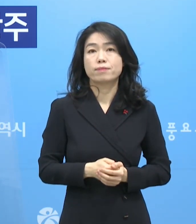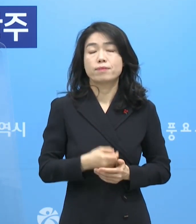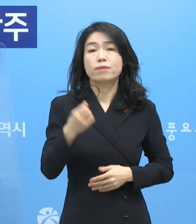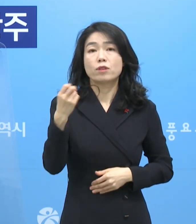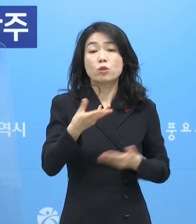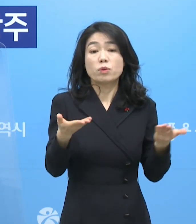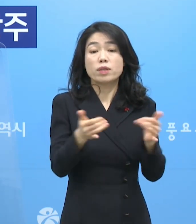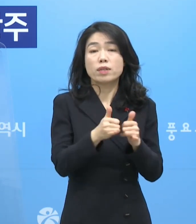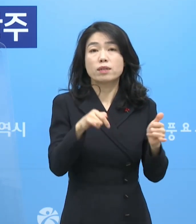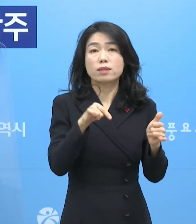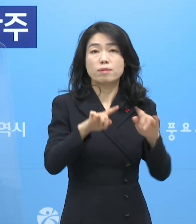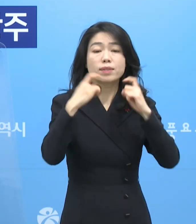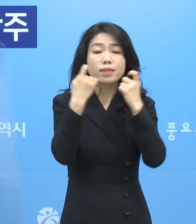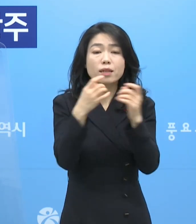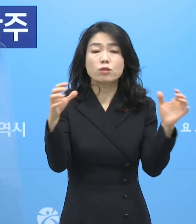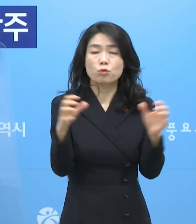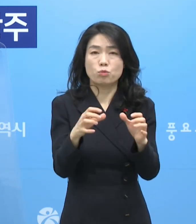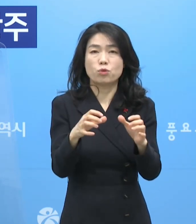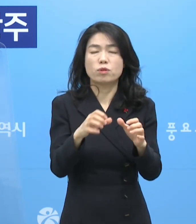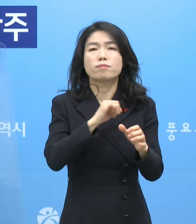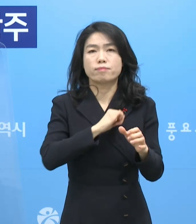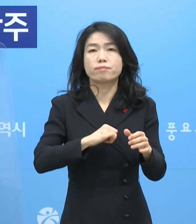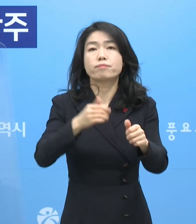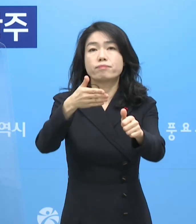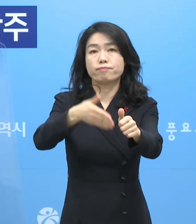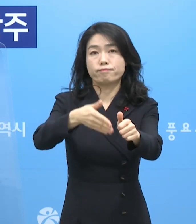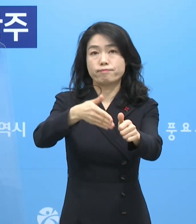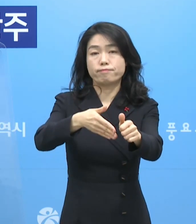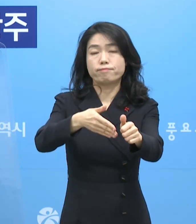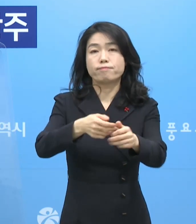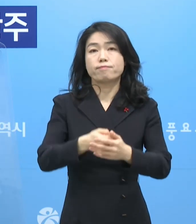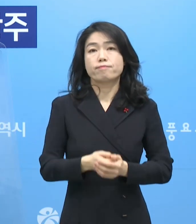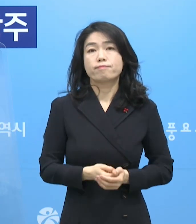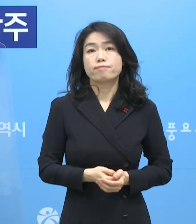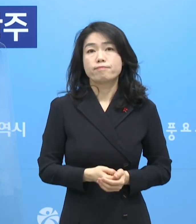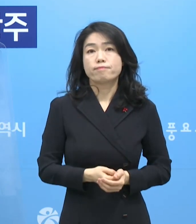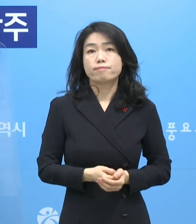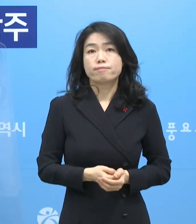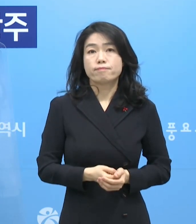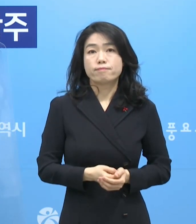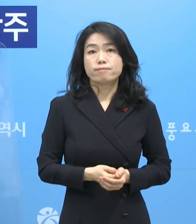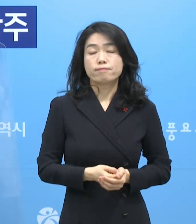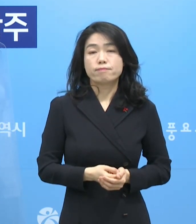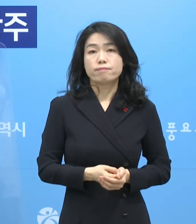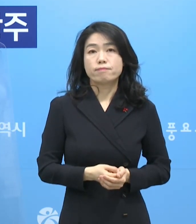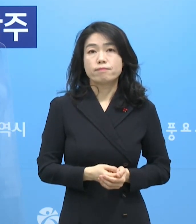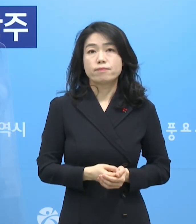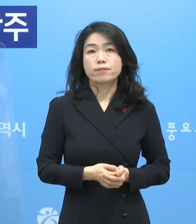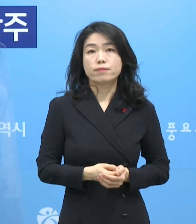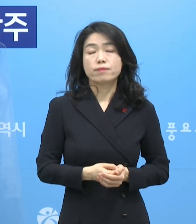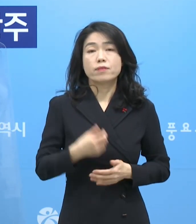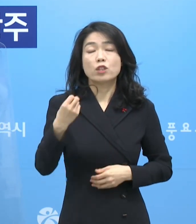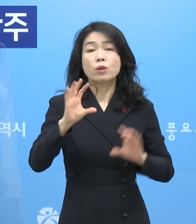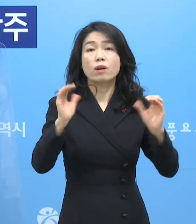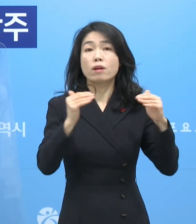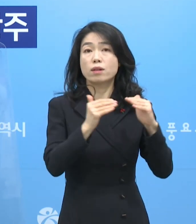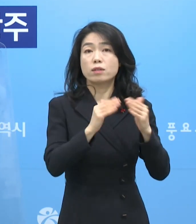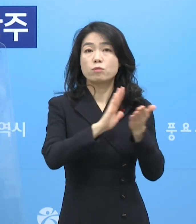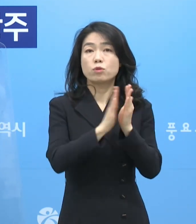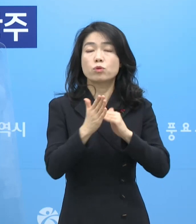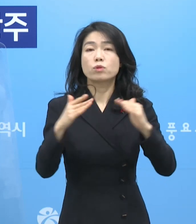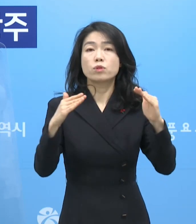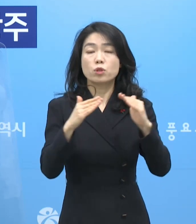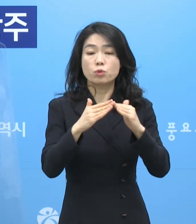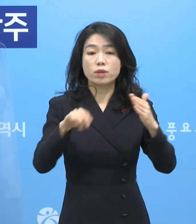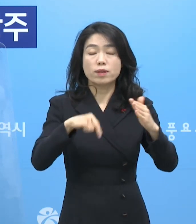아울러 종사자의 사적 모임도 자제해 주실 것을 강력히 요청드립니다. 또한 어린이집과 유치원,